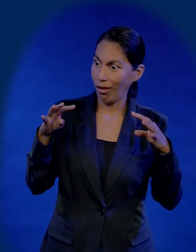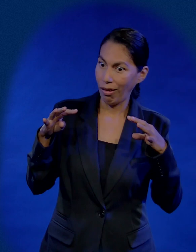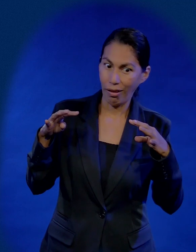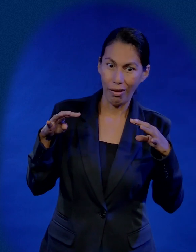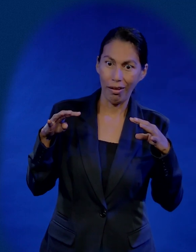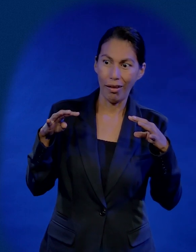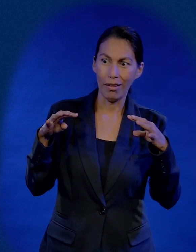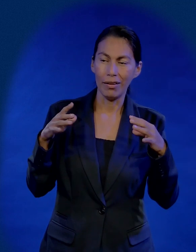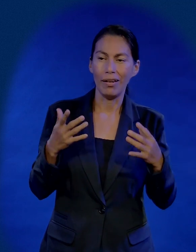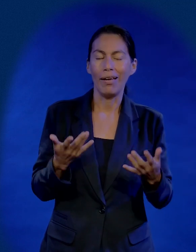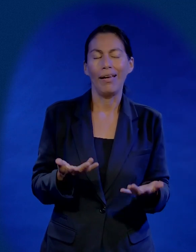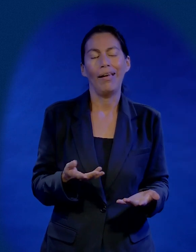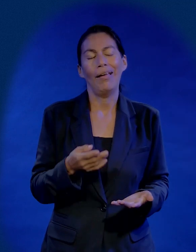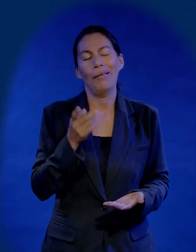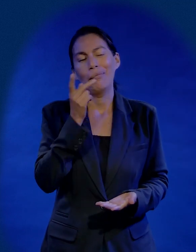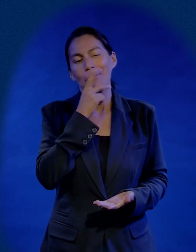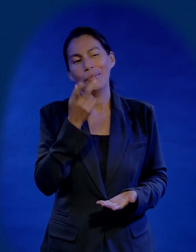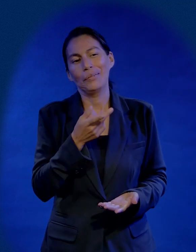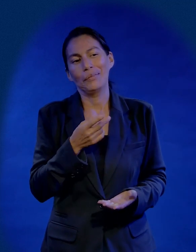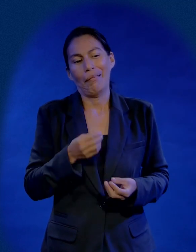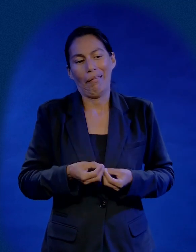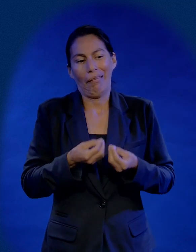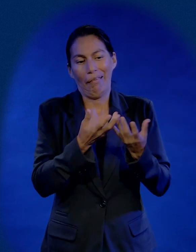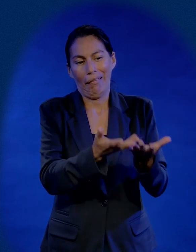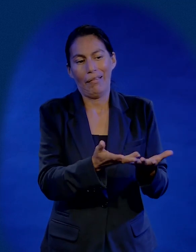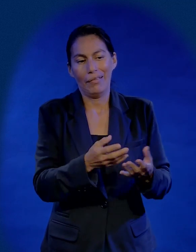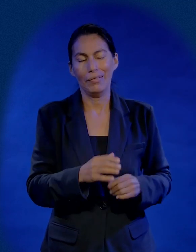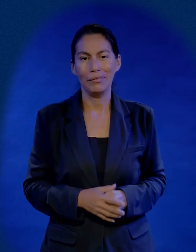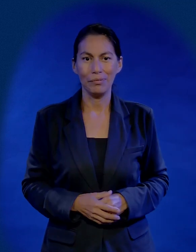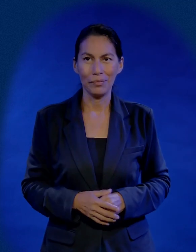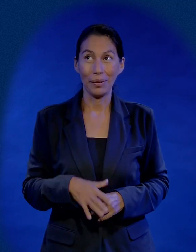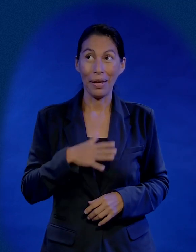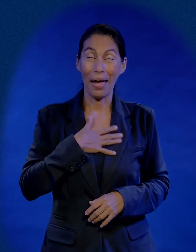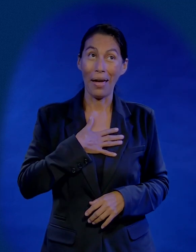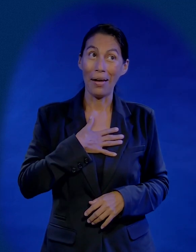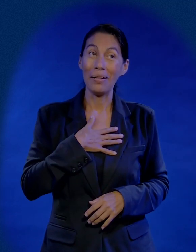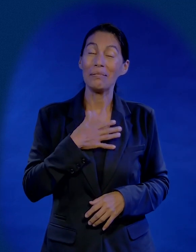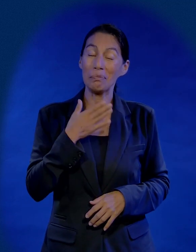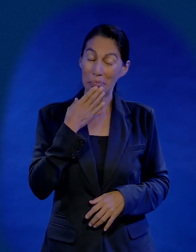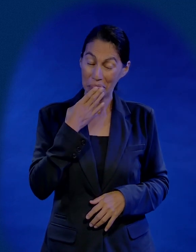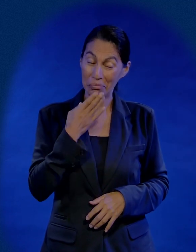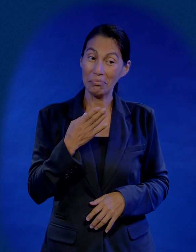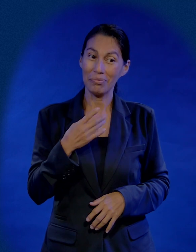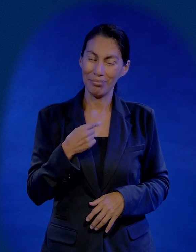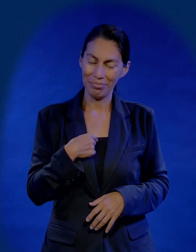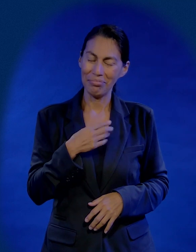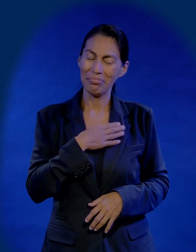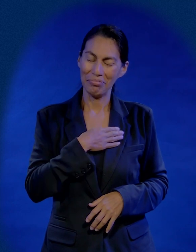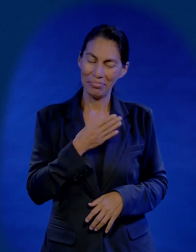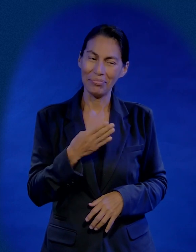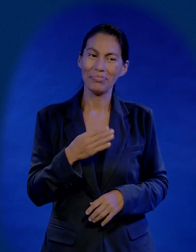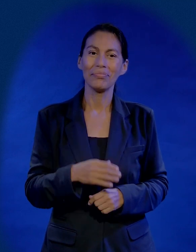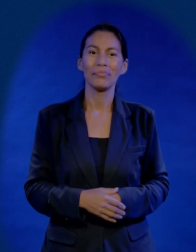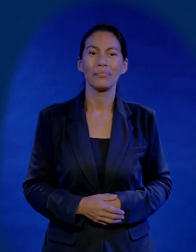ver qué contestaba. Él dice, ah, pastor, por supuesto, devolverlo. Ah, dije yo, qué buen maestro soy. Ay, qué bueno.